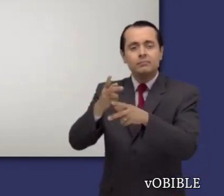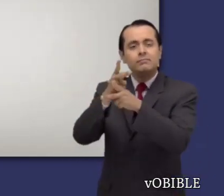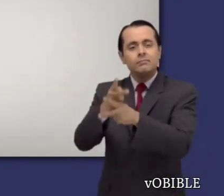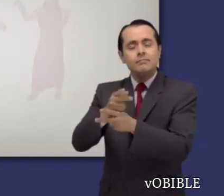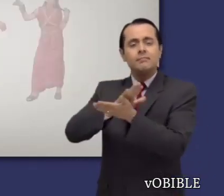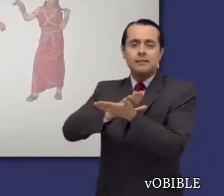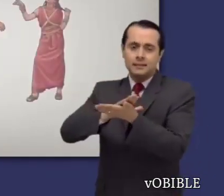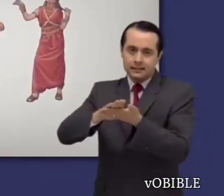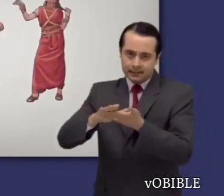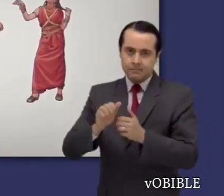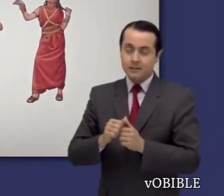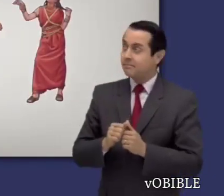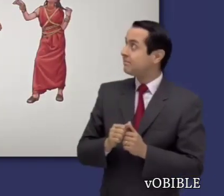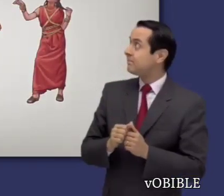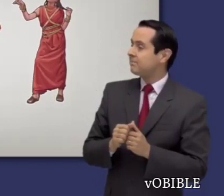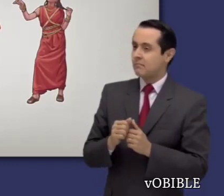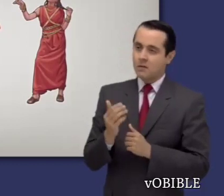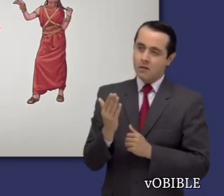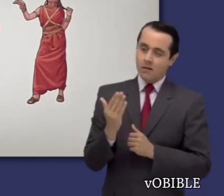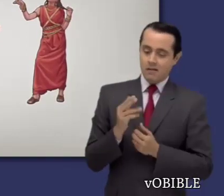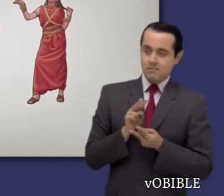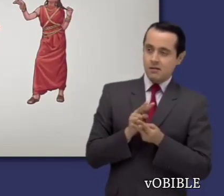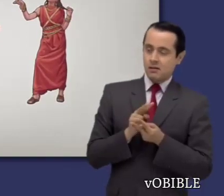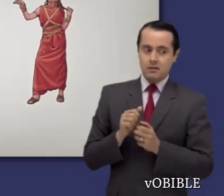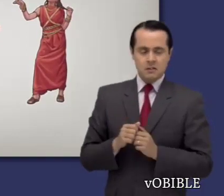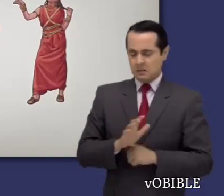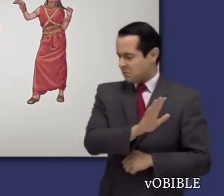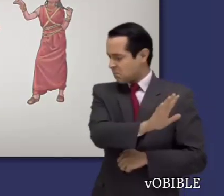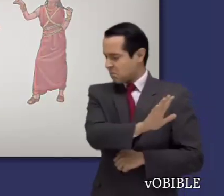Los cristianos deben huir de la inmoralidad sexual.